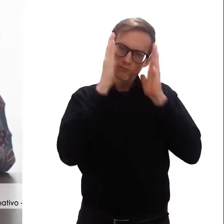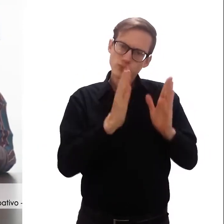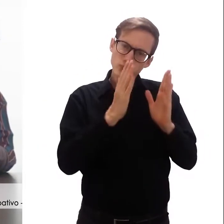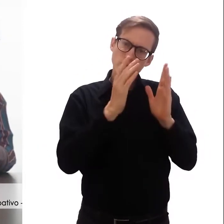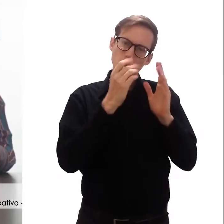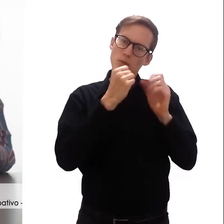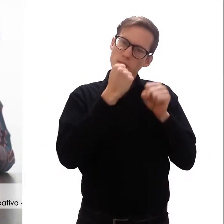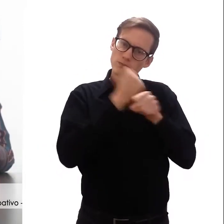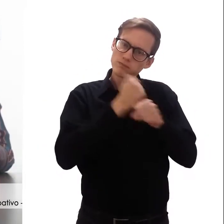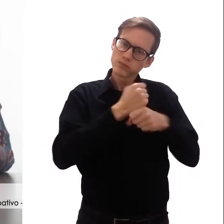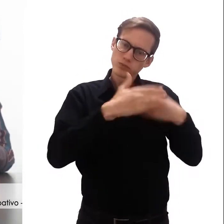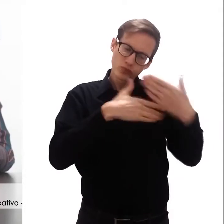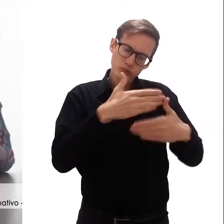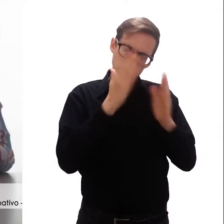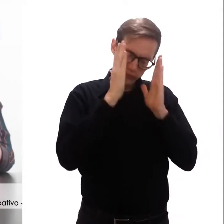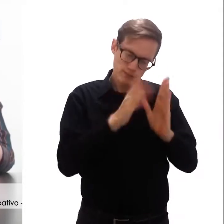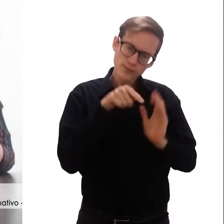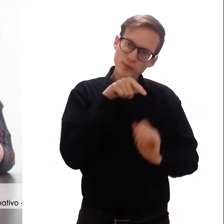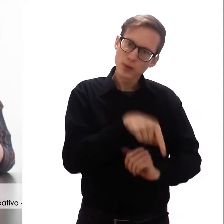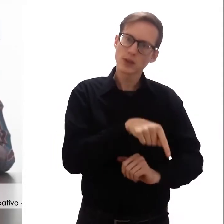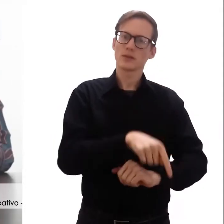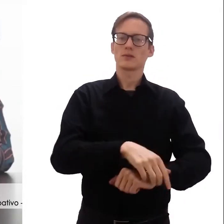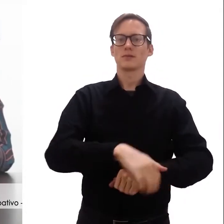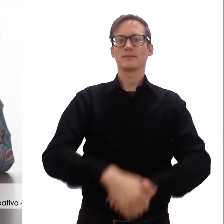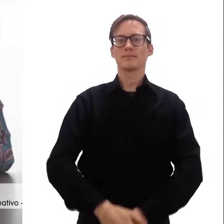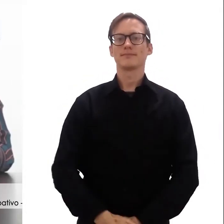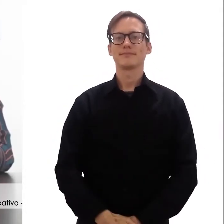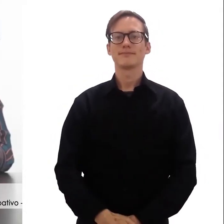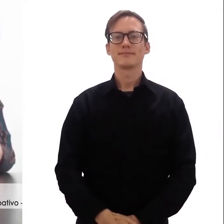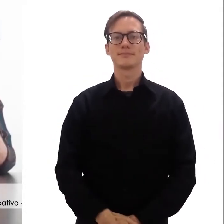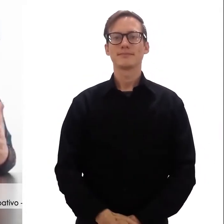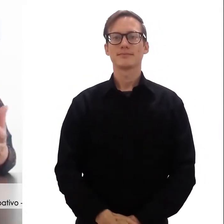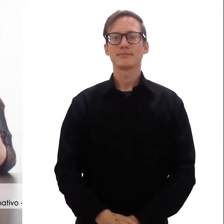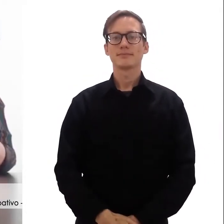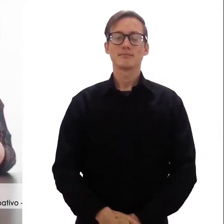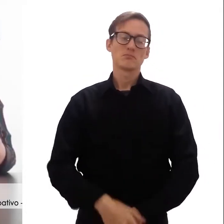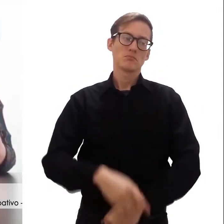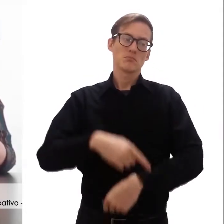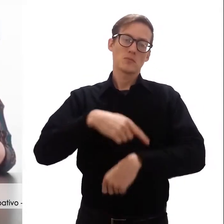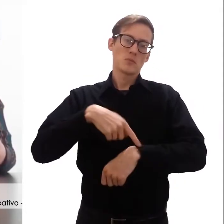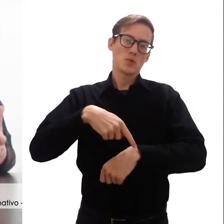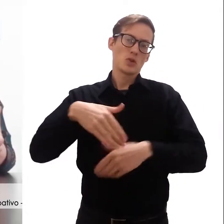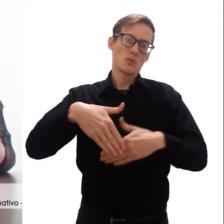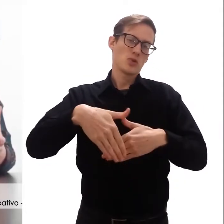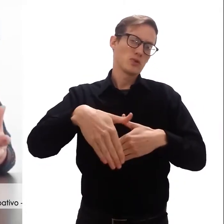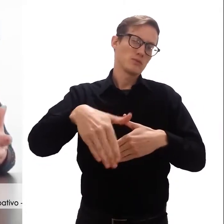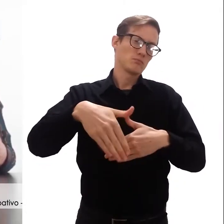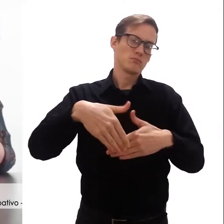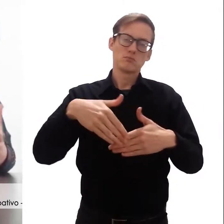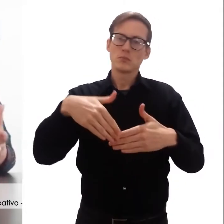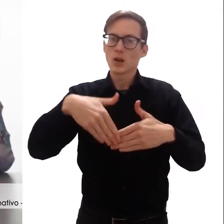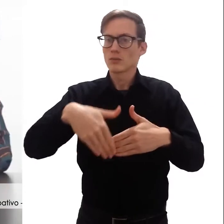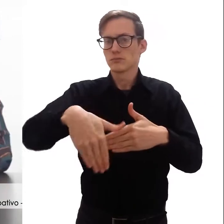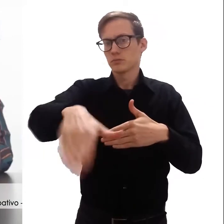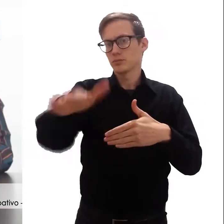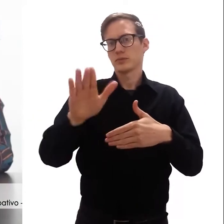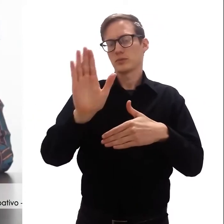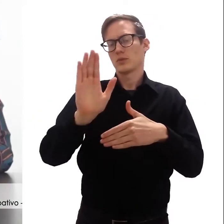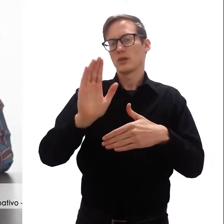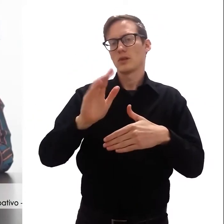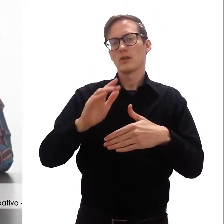vamos a concentrar en trabajar de aquí a mediano plazo,